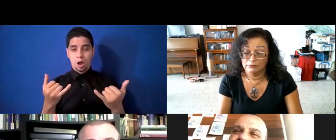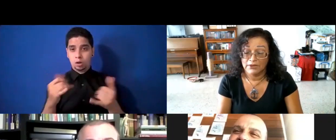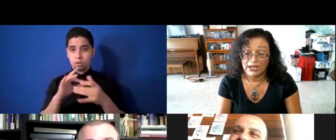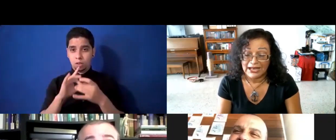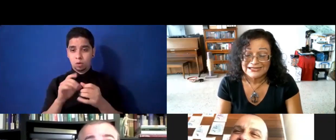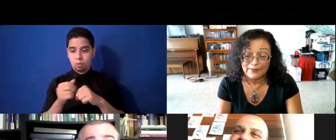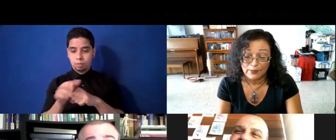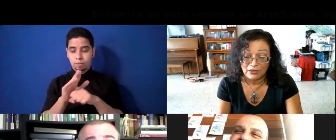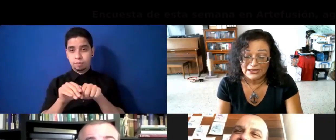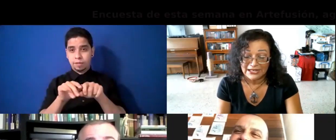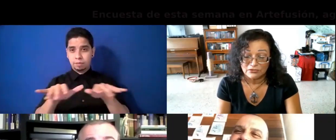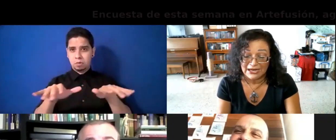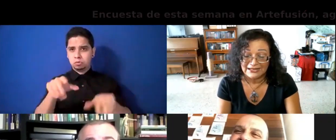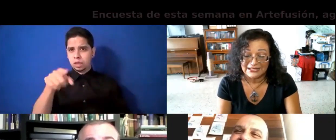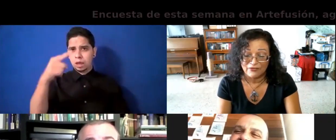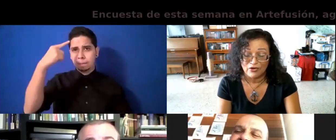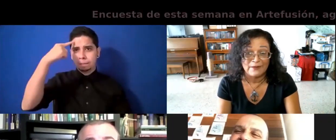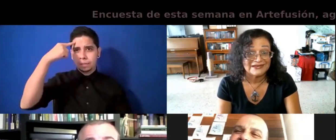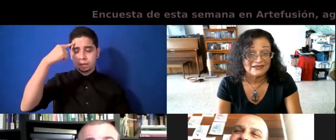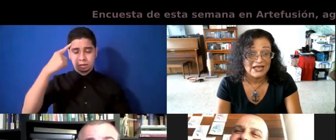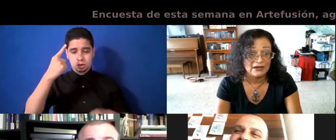¿Crees apropiado el regreso a clases de forma presencial?